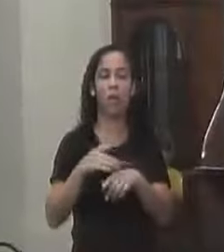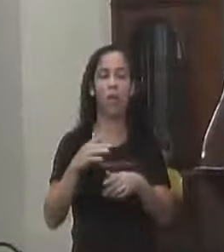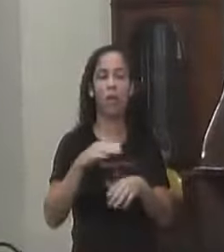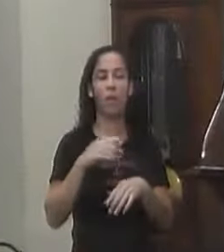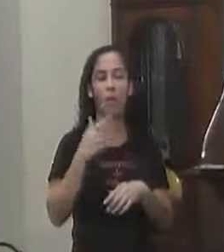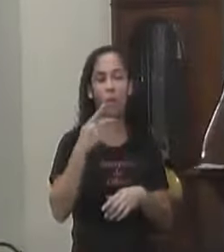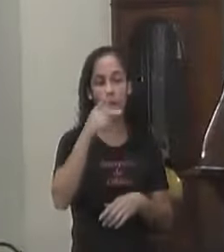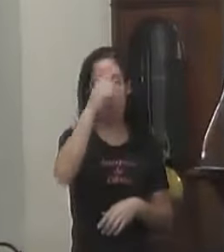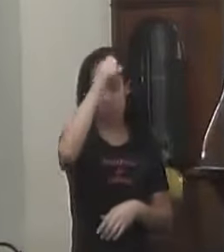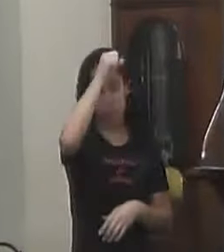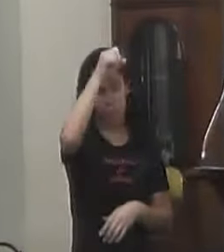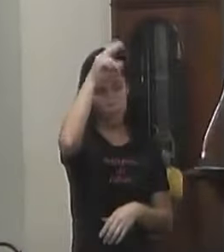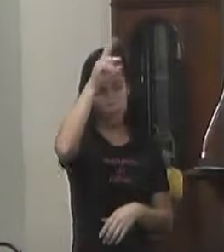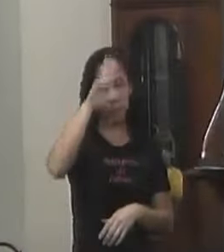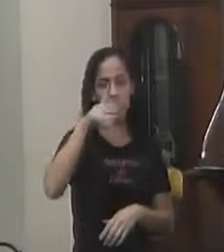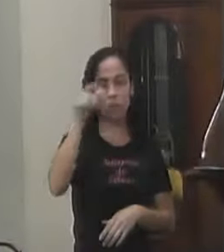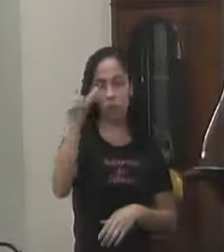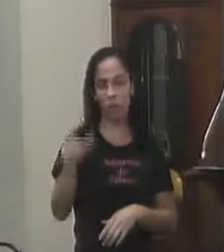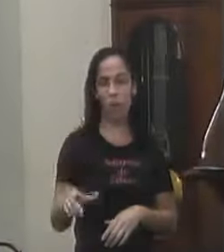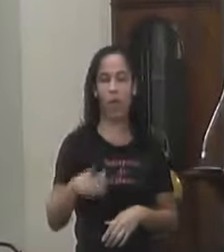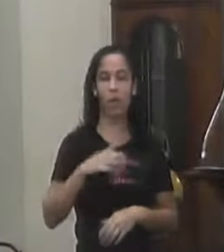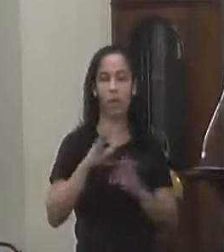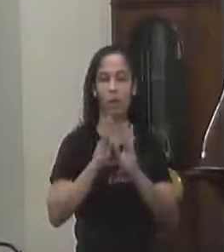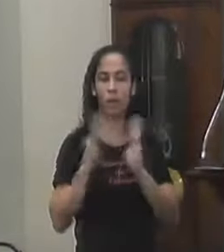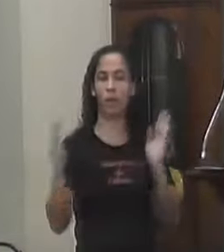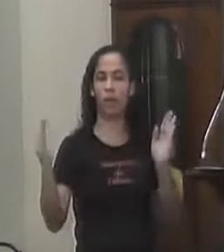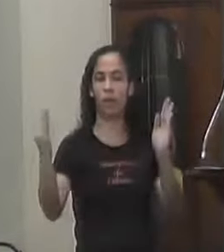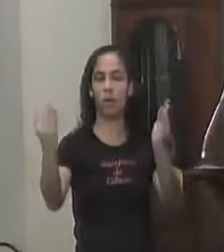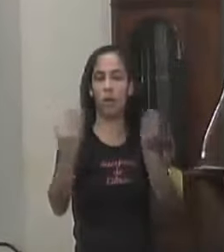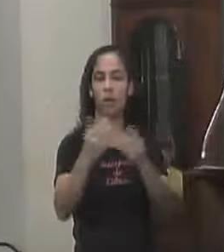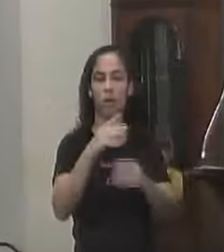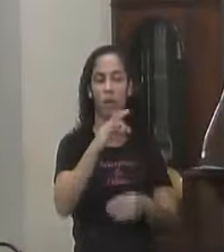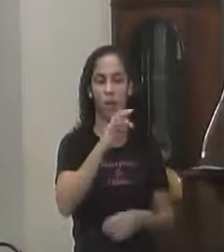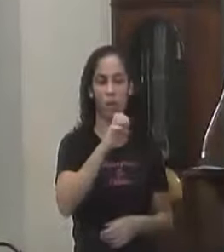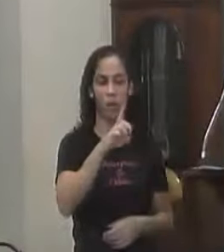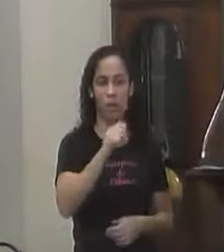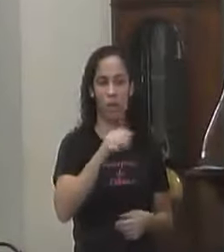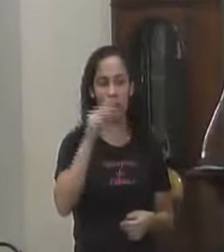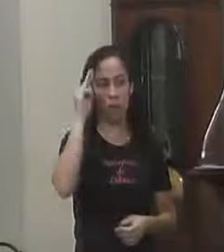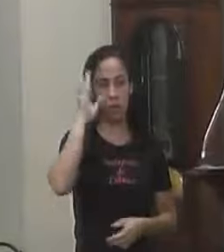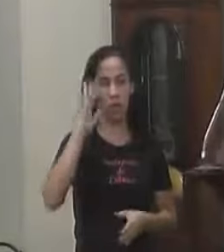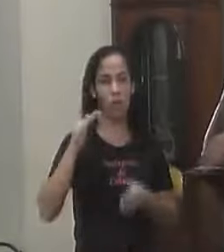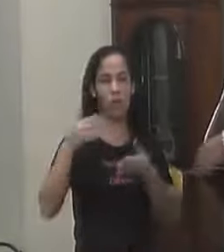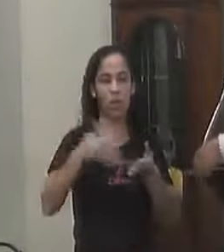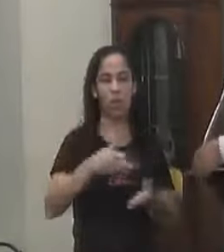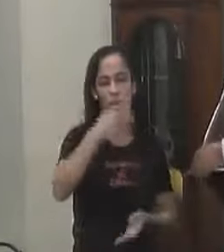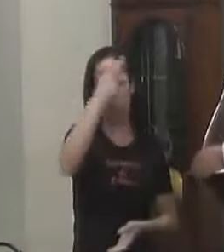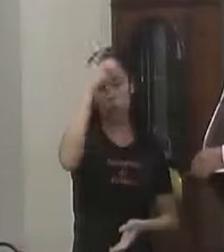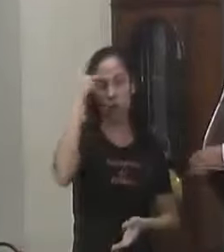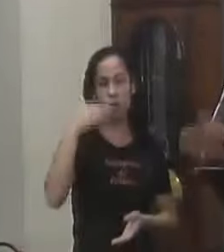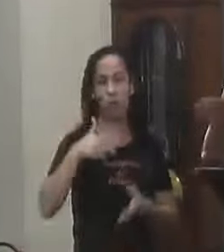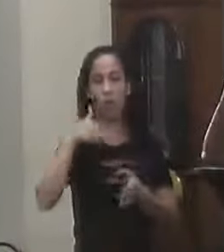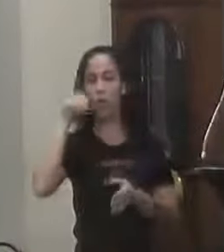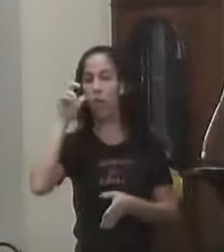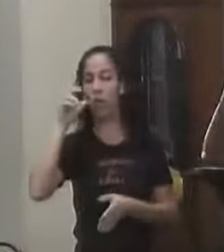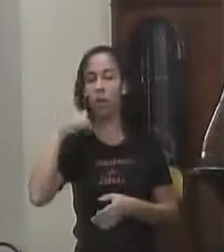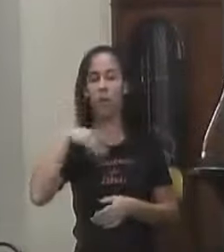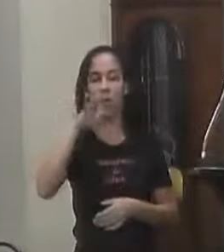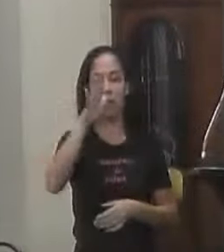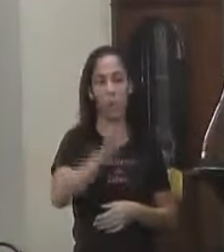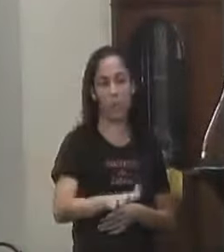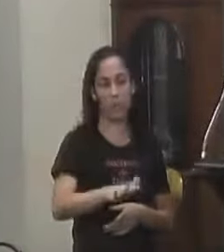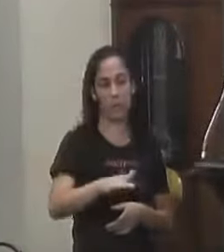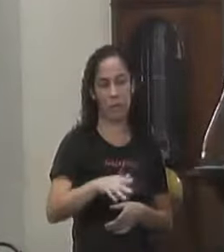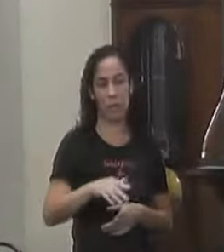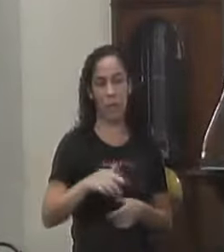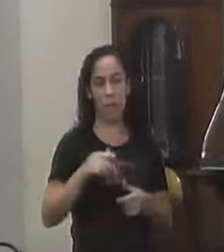A tela lá Quando foi na terça-feira E já mandou As pessoas Funcionários da prefeitura Ir lá Aí ontem Quando eu fui à tarde Ir lá